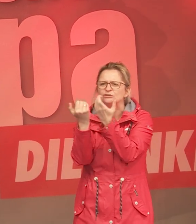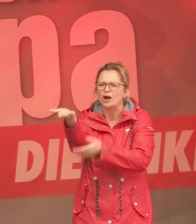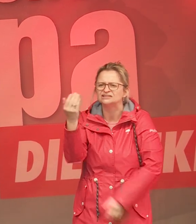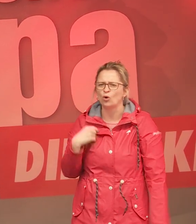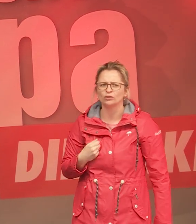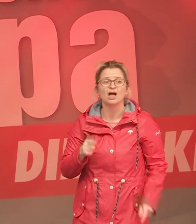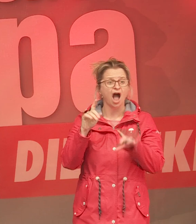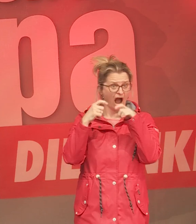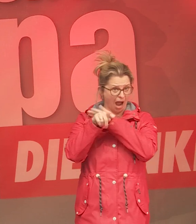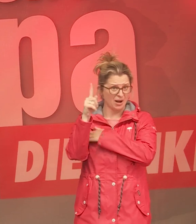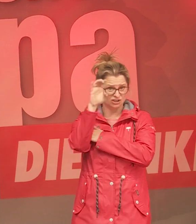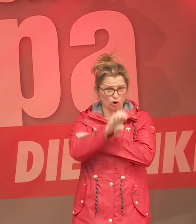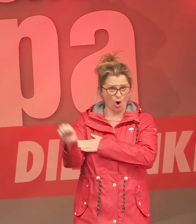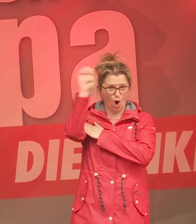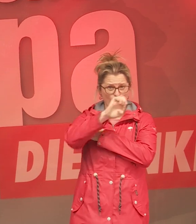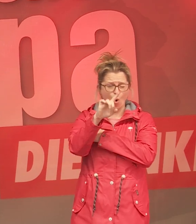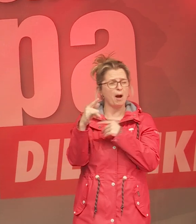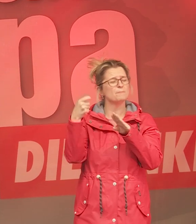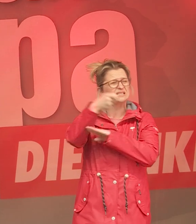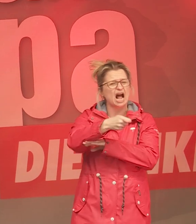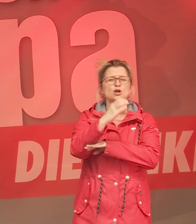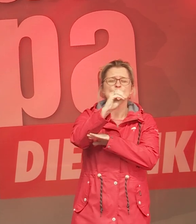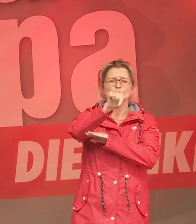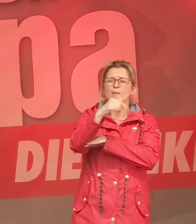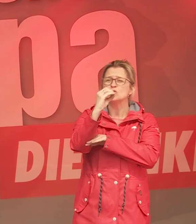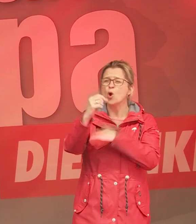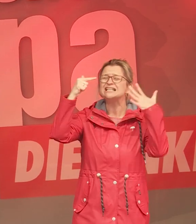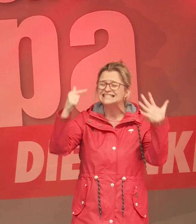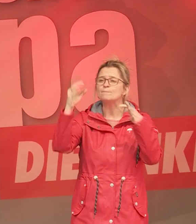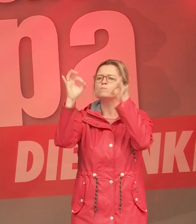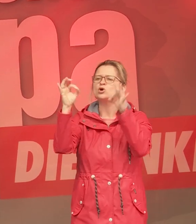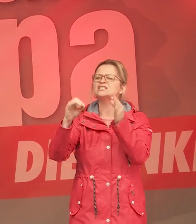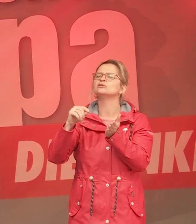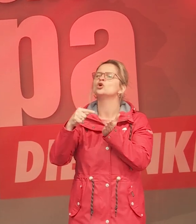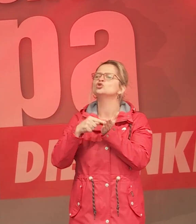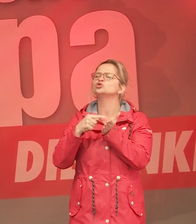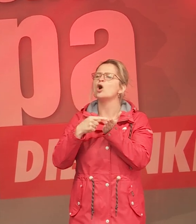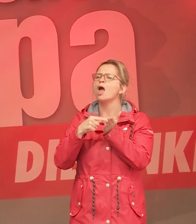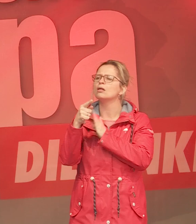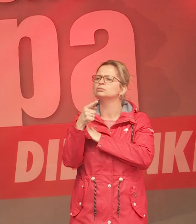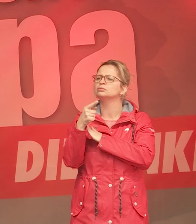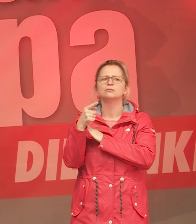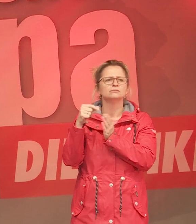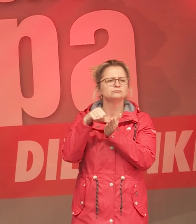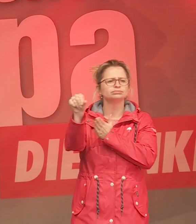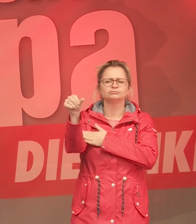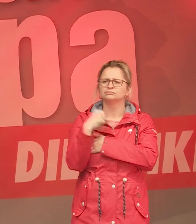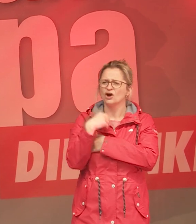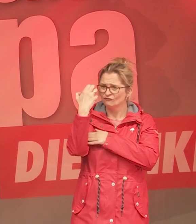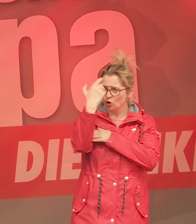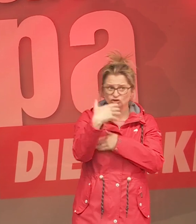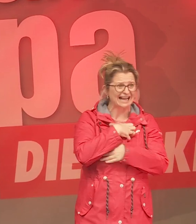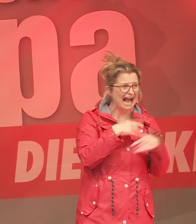in Europa 0,07 Prozent Steuern. Jede